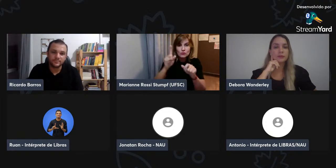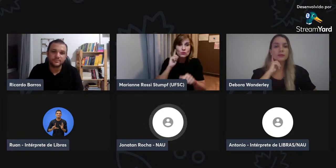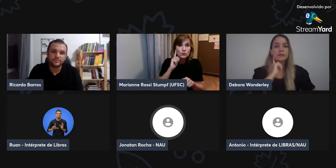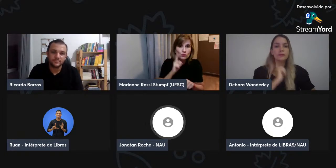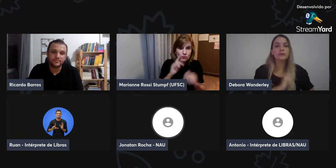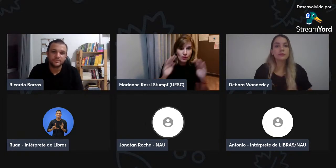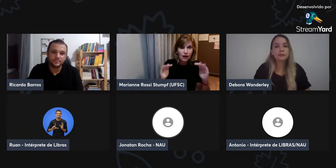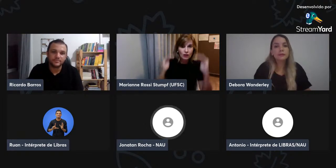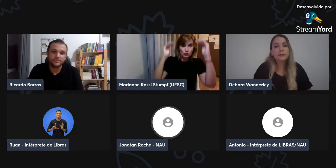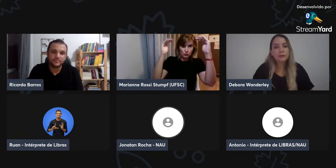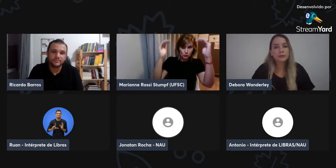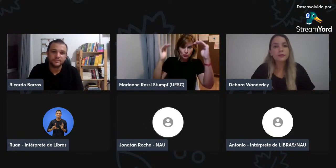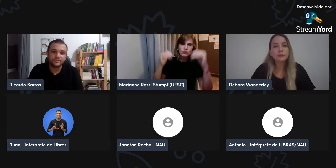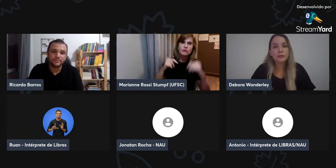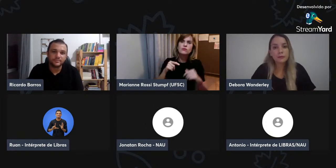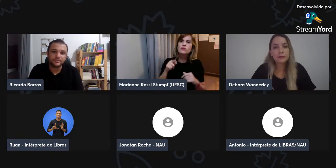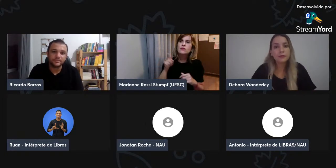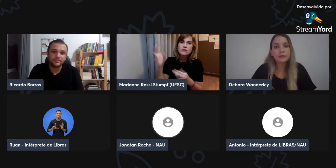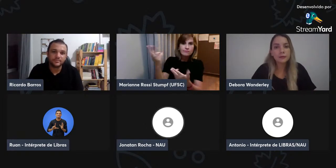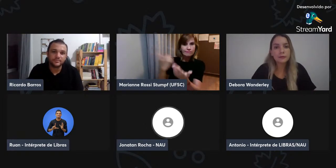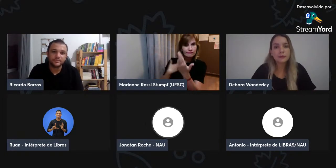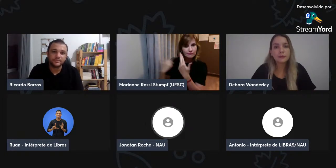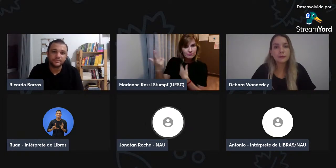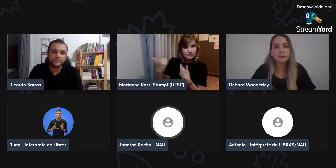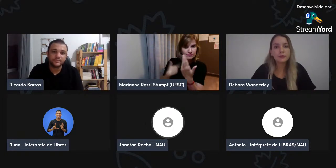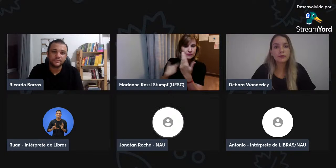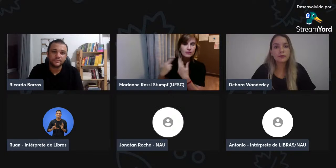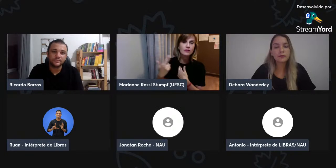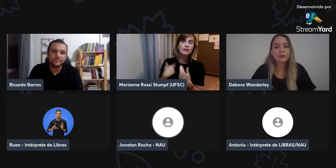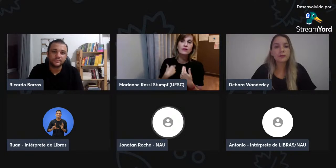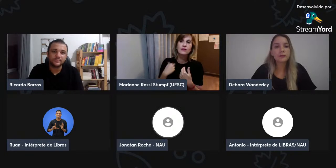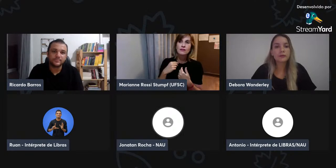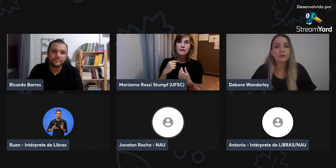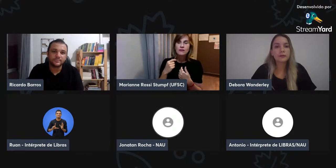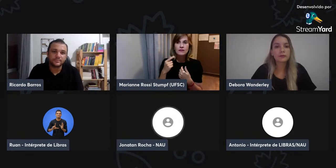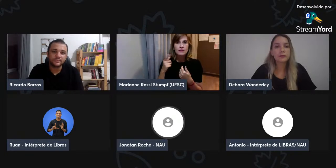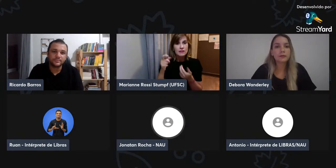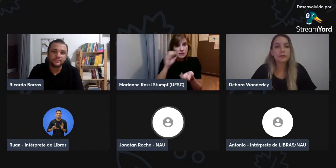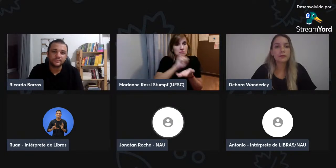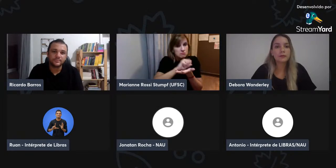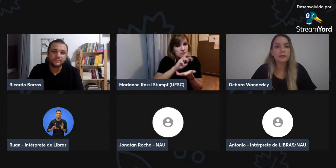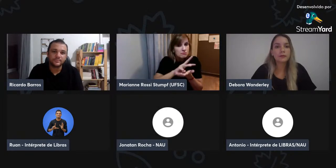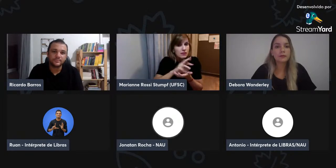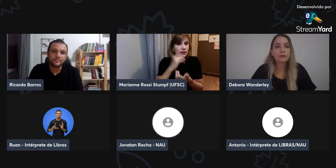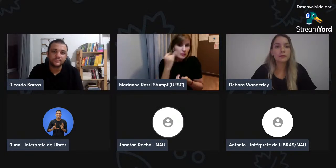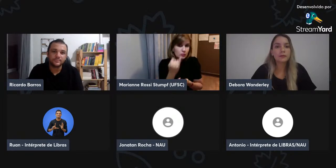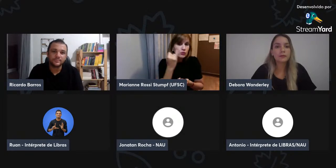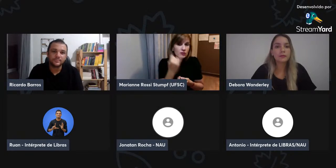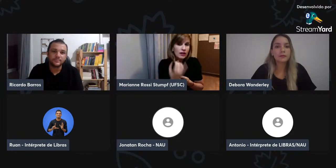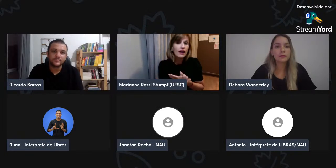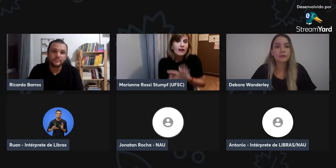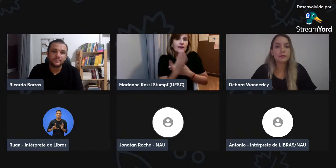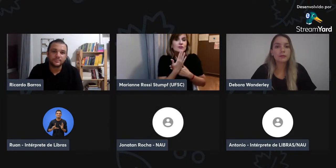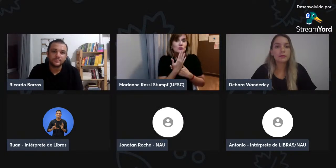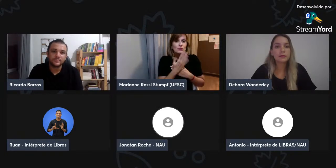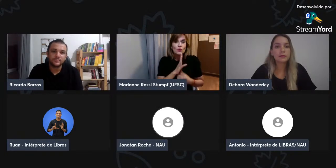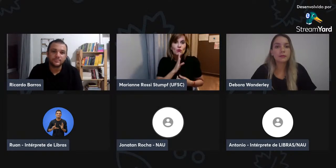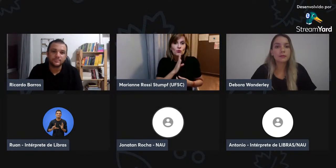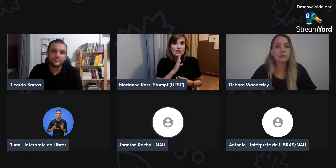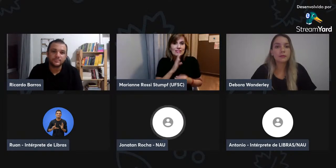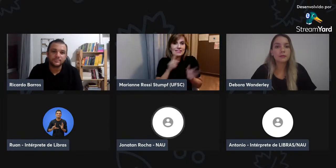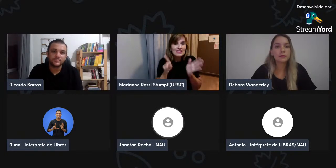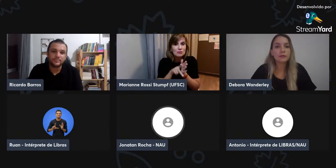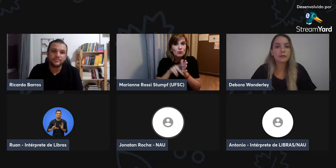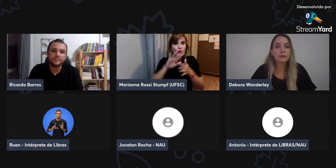nesse período, então, alguns surdos adultos, por exemplo, me responderam o seguinte, que a